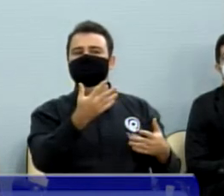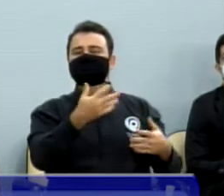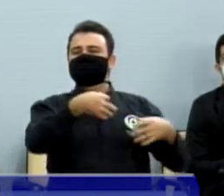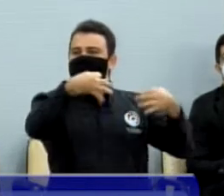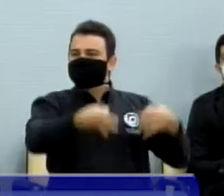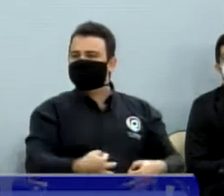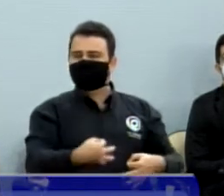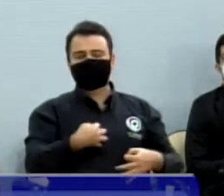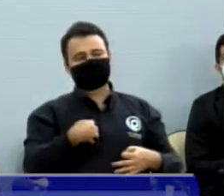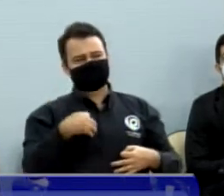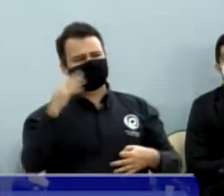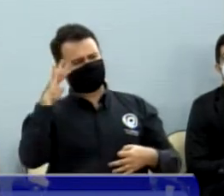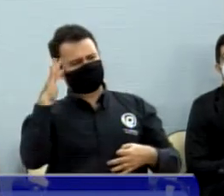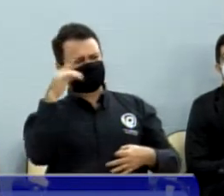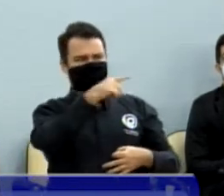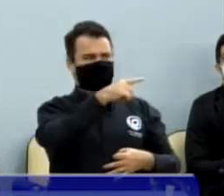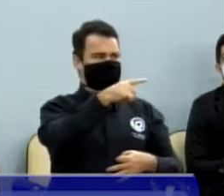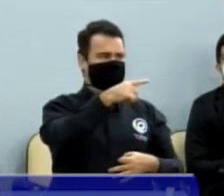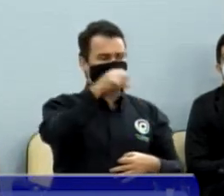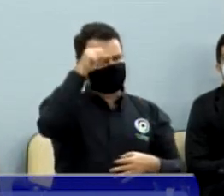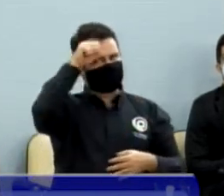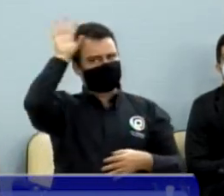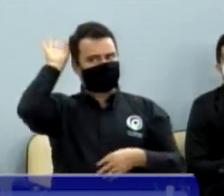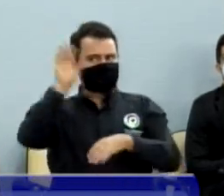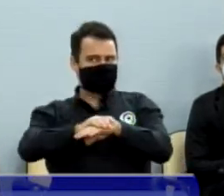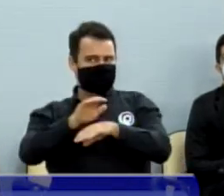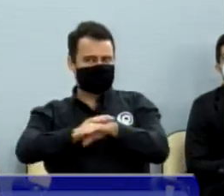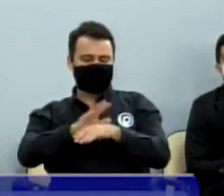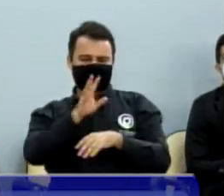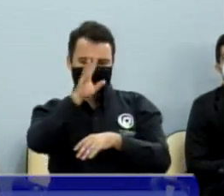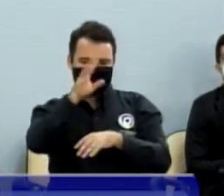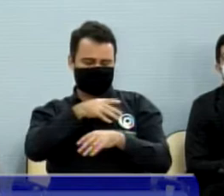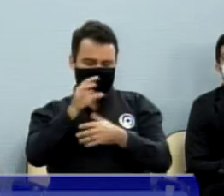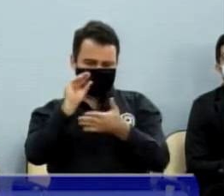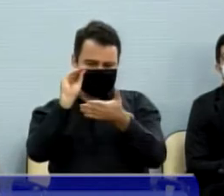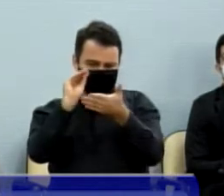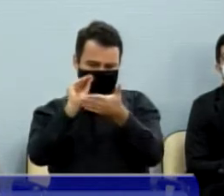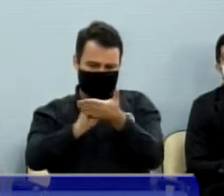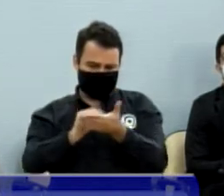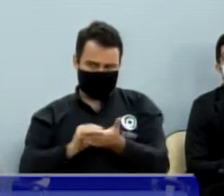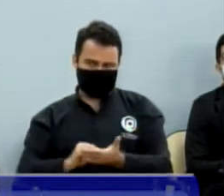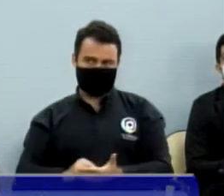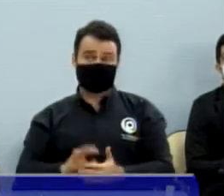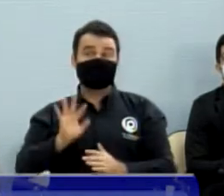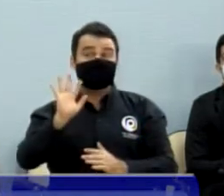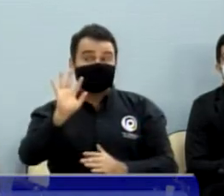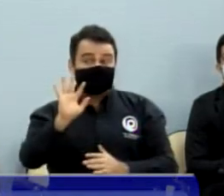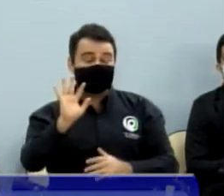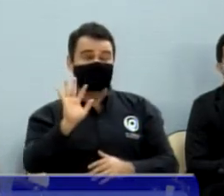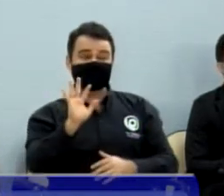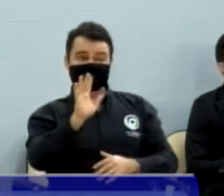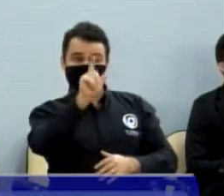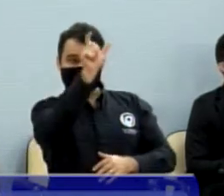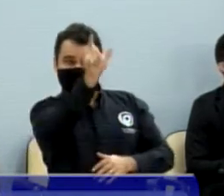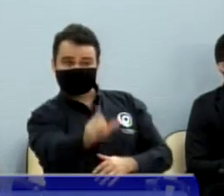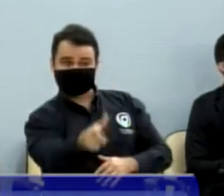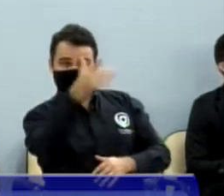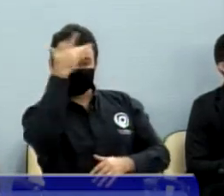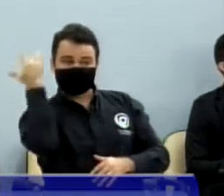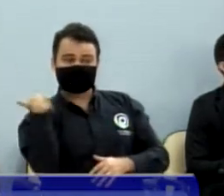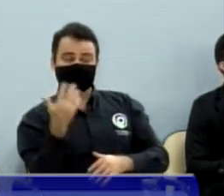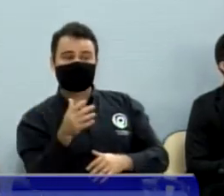envolvida com isso. Mas se tiver acesso a esse seu fã-clube, que deixou de fora a sua foto, o senhor que é um homem muito